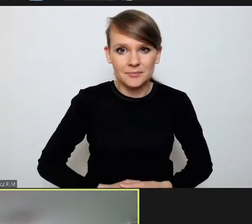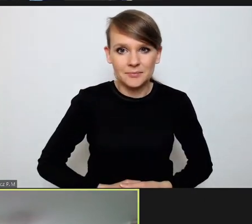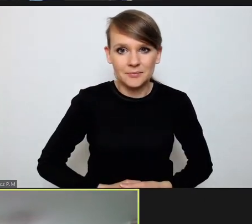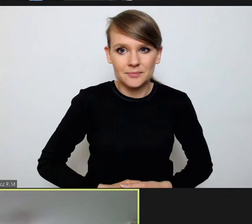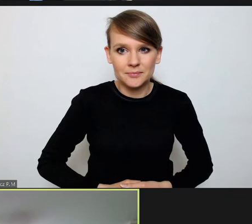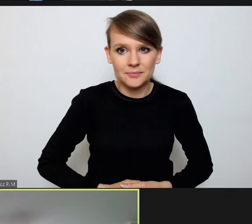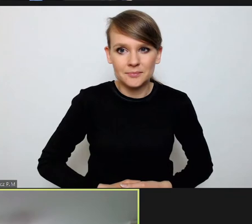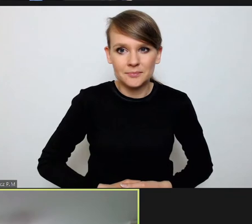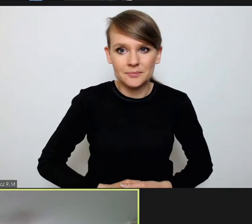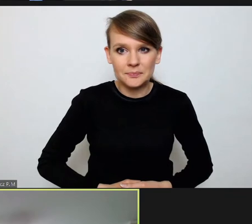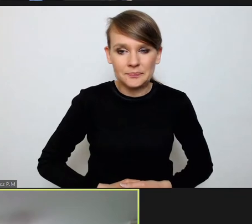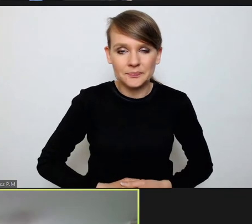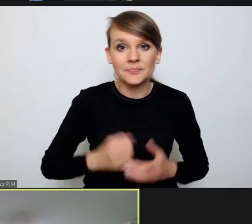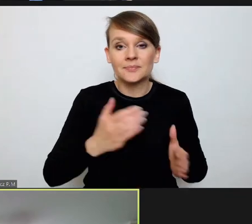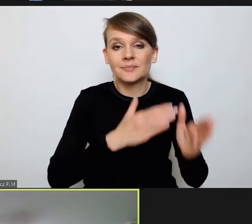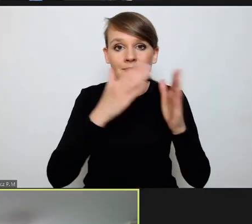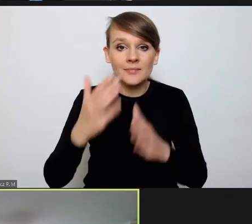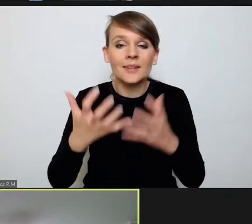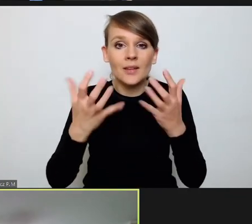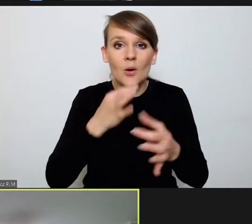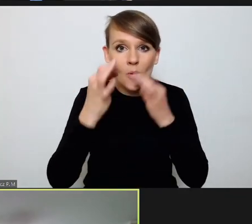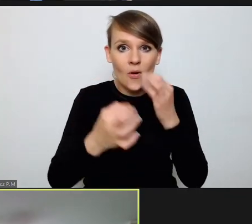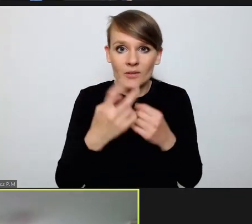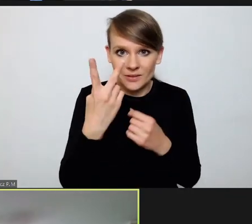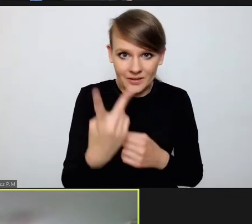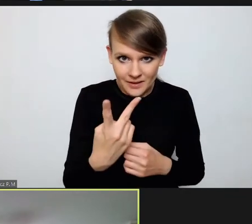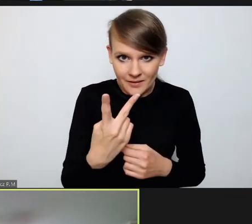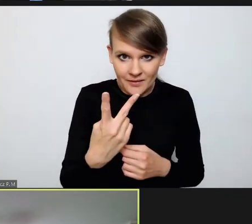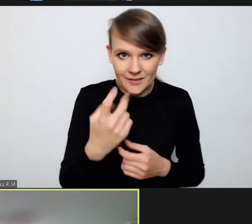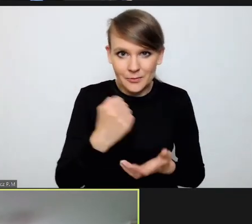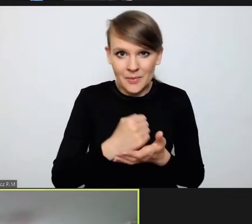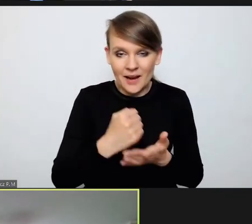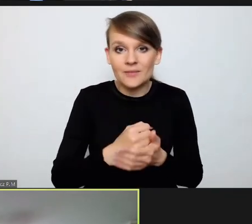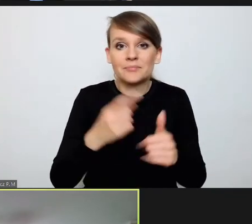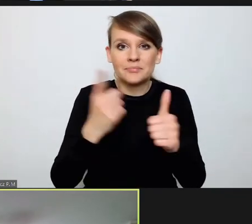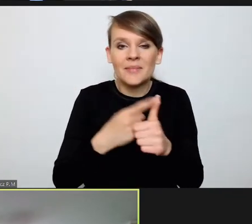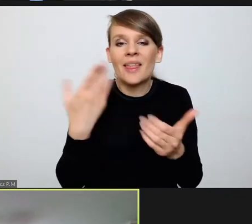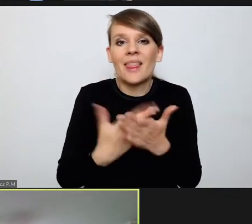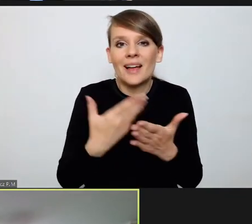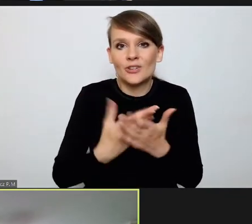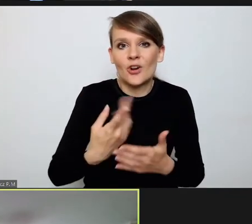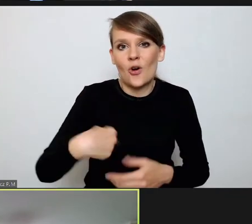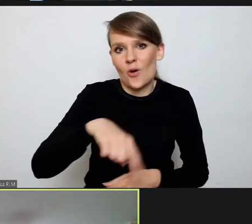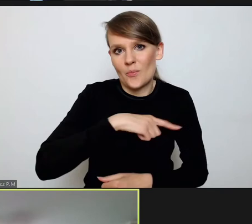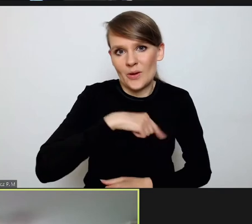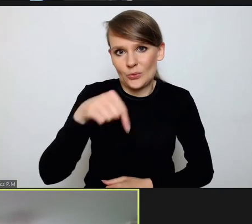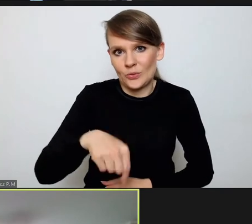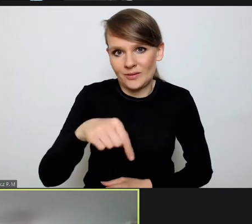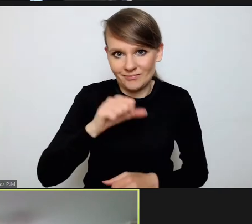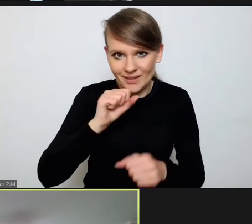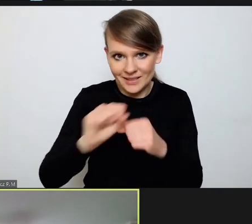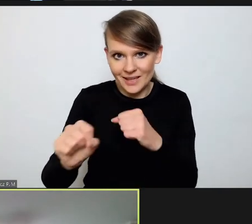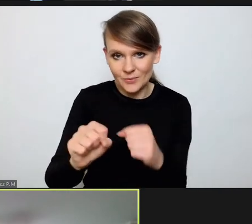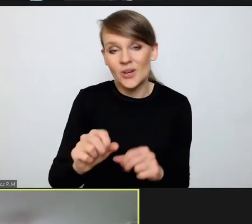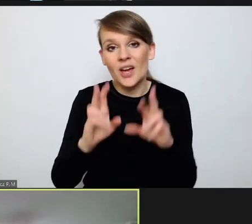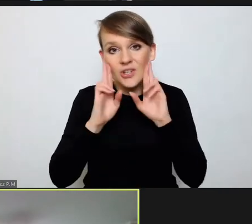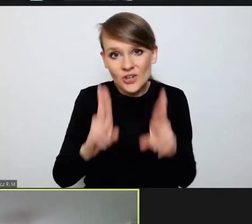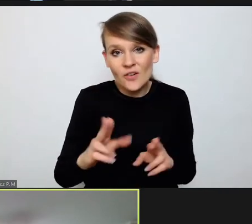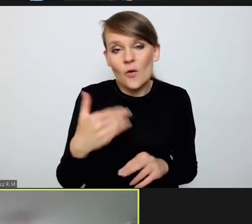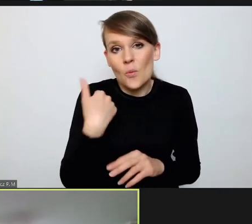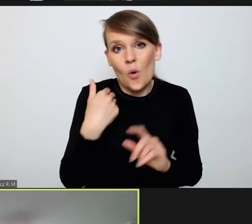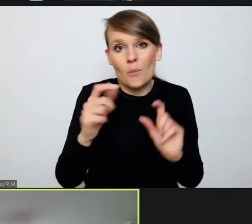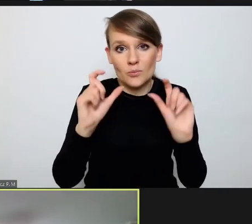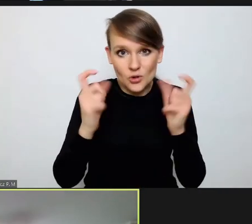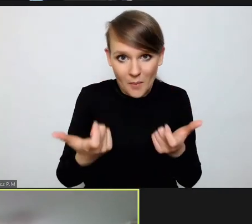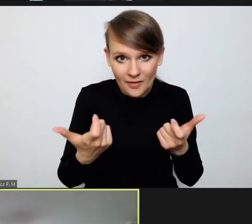Przechodząc do dwóch rzeczy, bo chciałbym powiedzieć o dwóch rzeczach. Pierwsza to jest ta, dlaczego w ogóle się tutaj znaleźliśmy. Rzeczywiście dość przypadkowo, ale